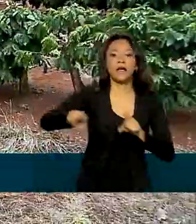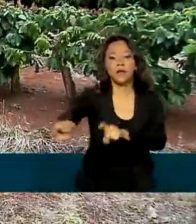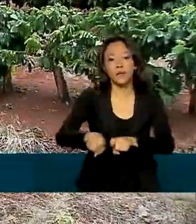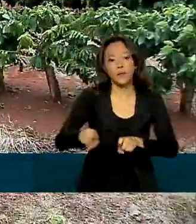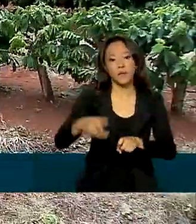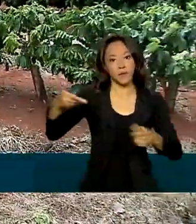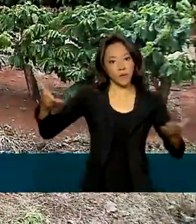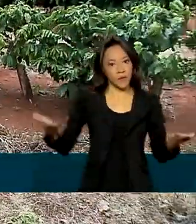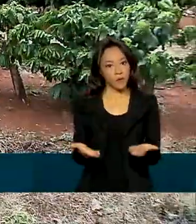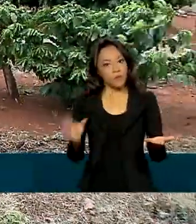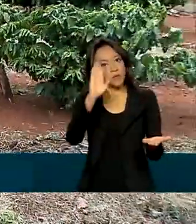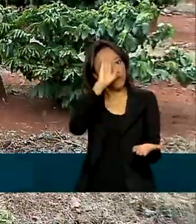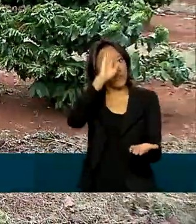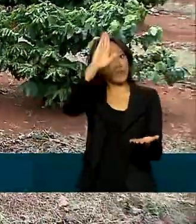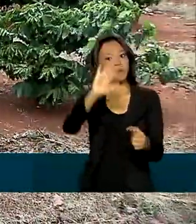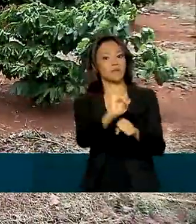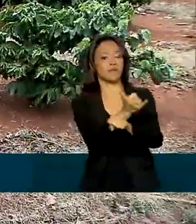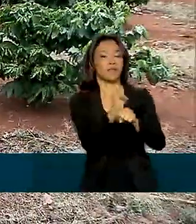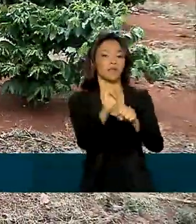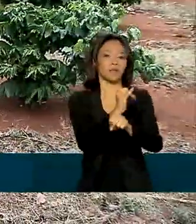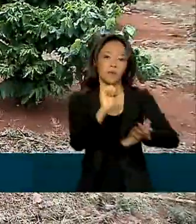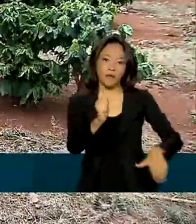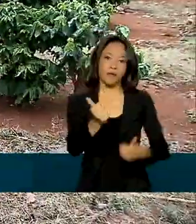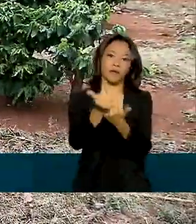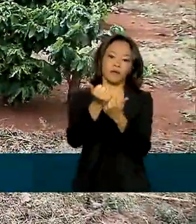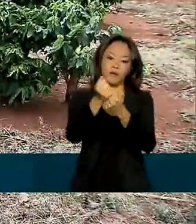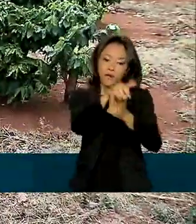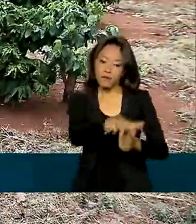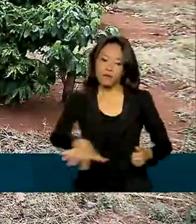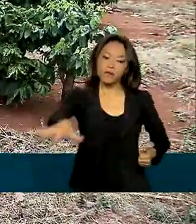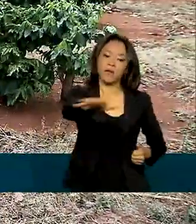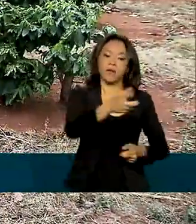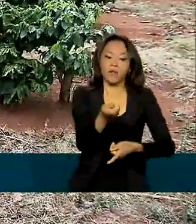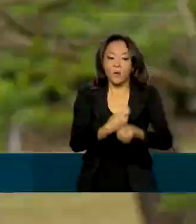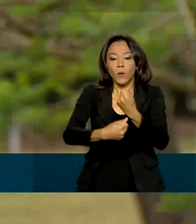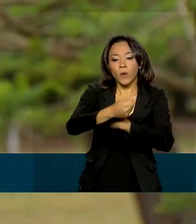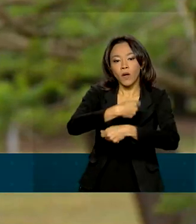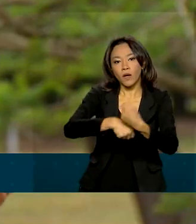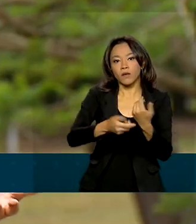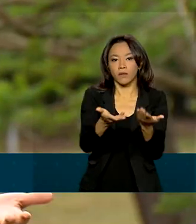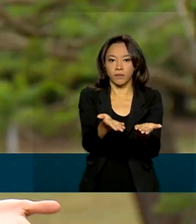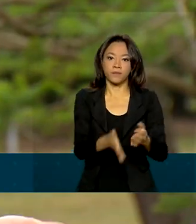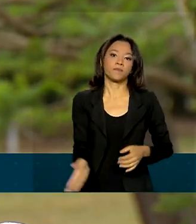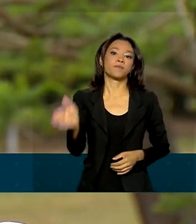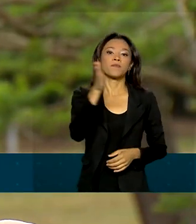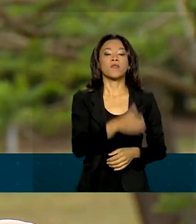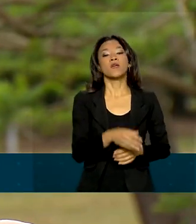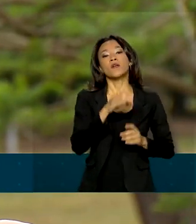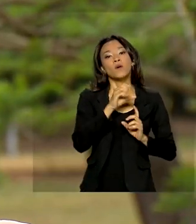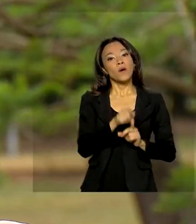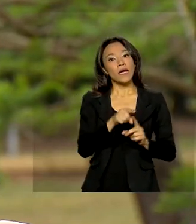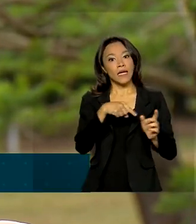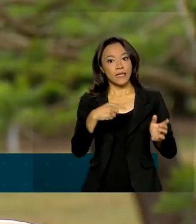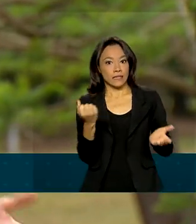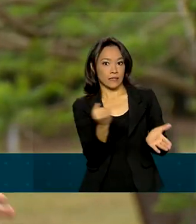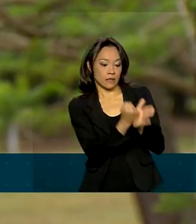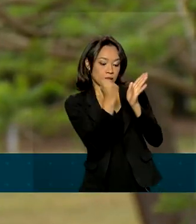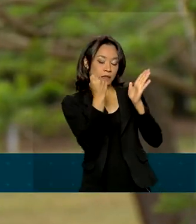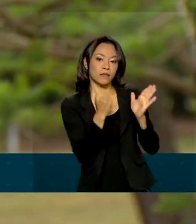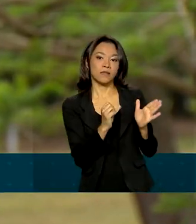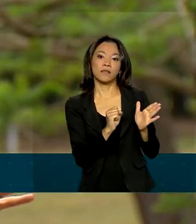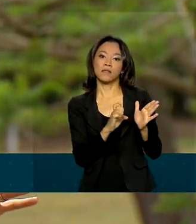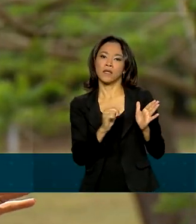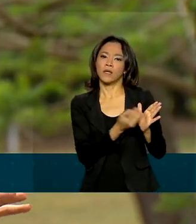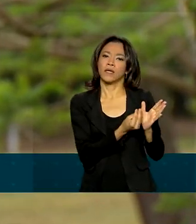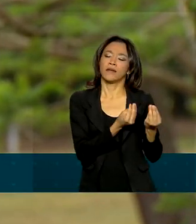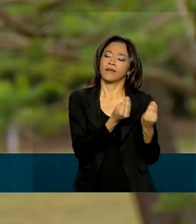dos principais instrumentos de financiamento da cadeia produtiva do agronegócio. Já no CPR verde, ao invés do agricultor entregar